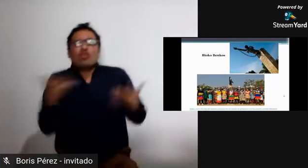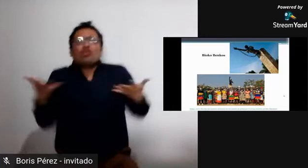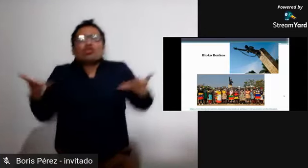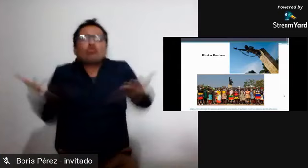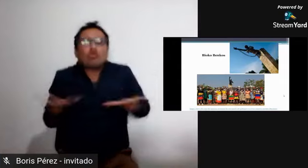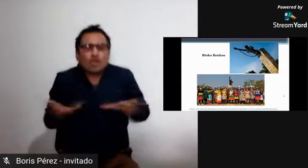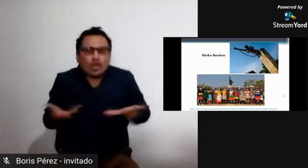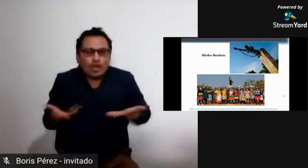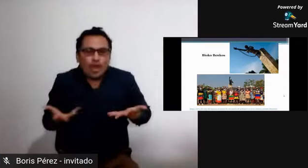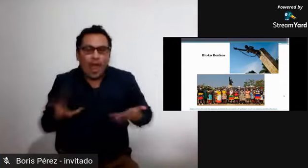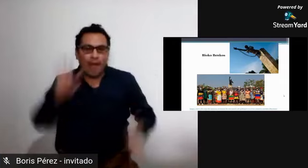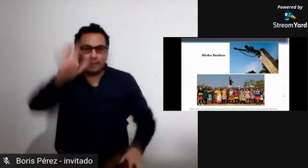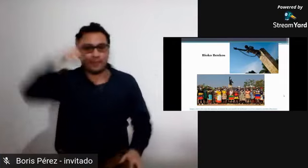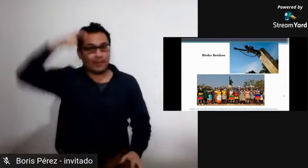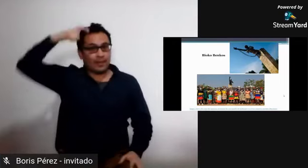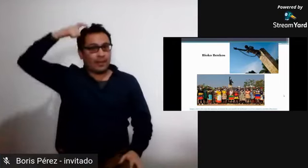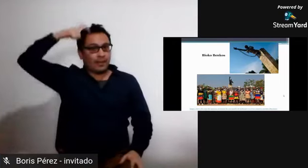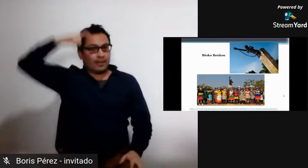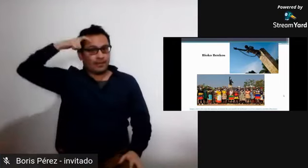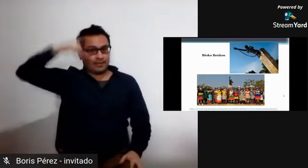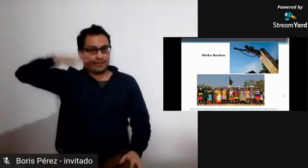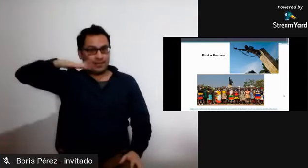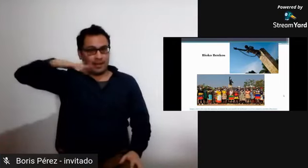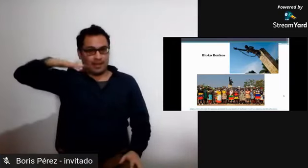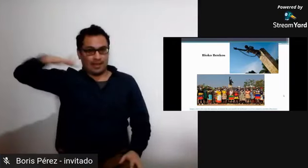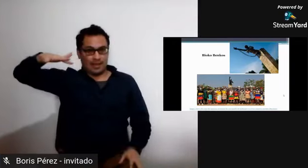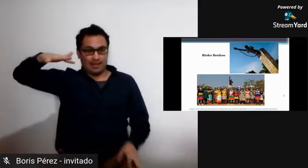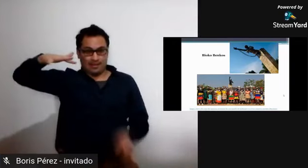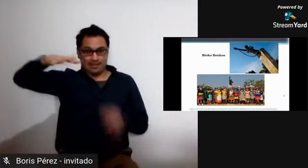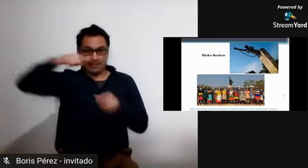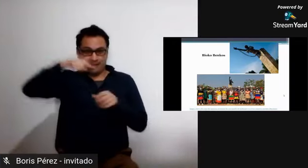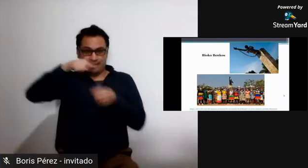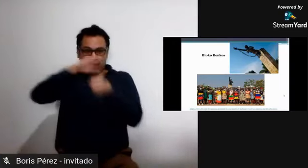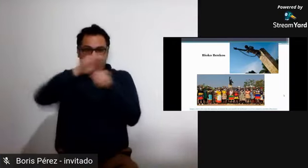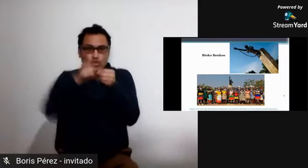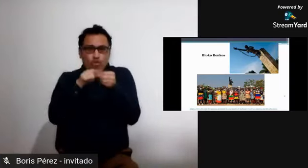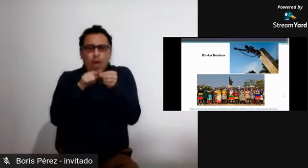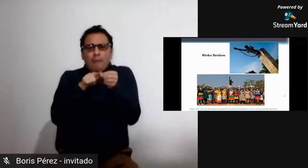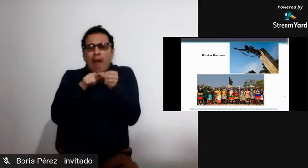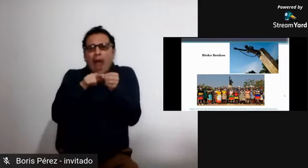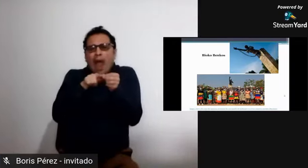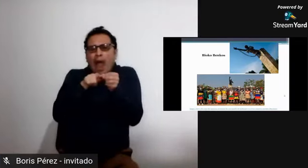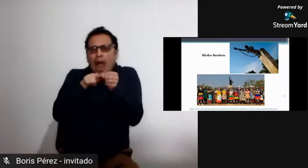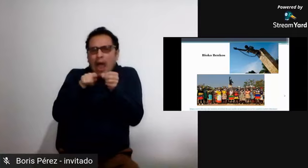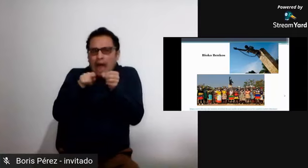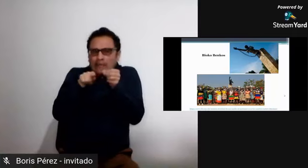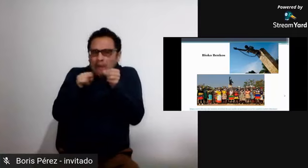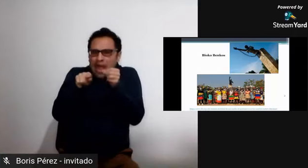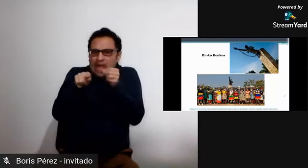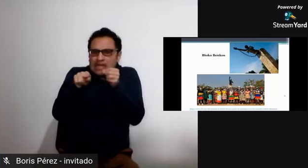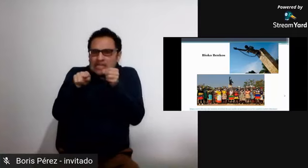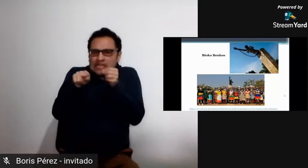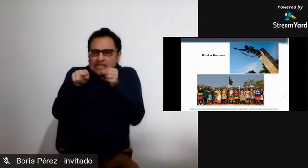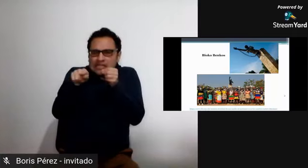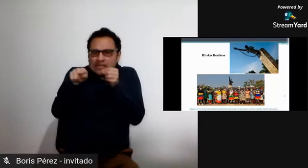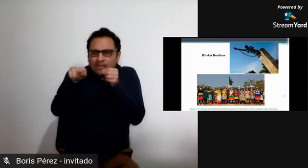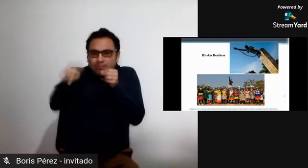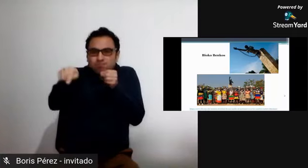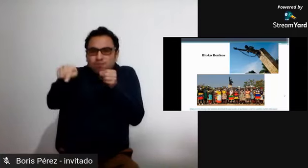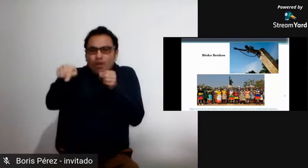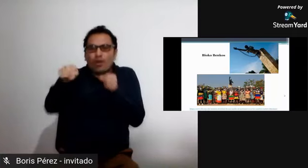una escultura y además personas que viven, les voy a comentar dónde,